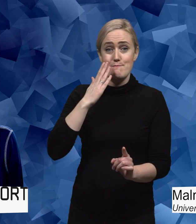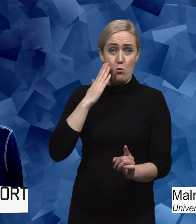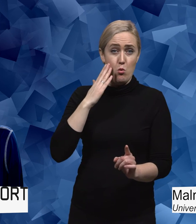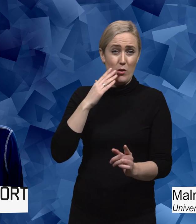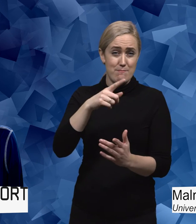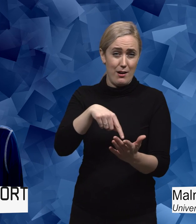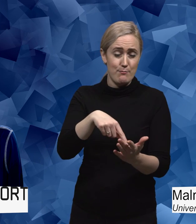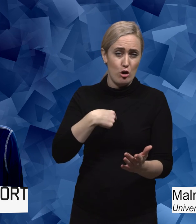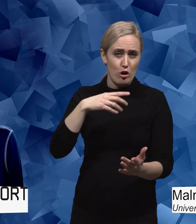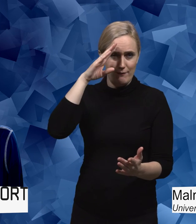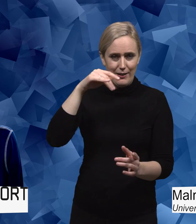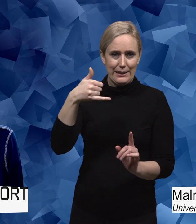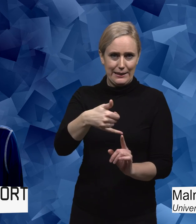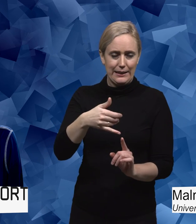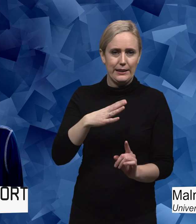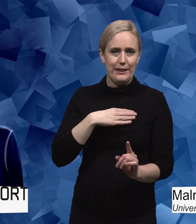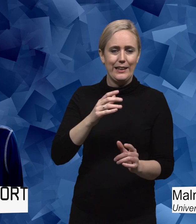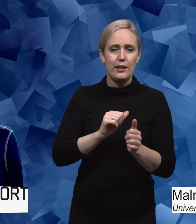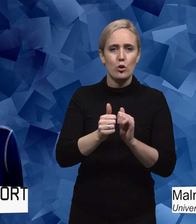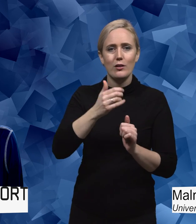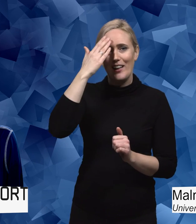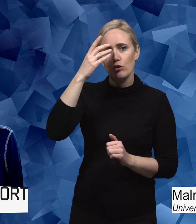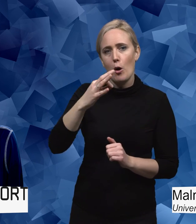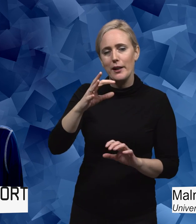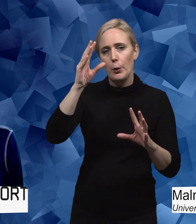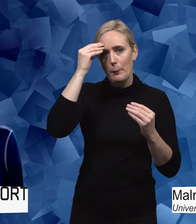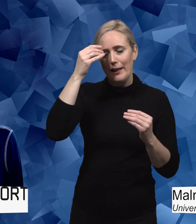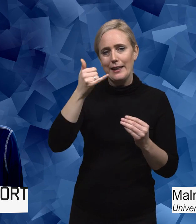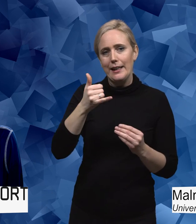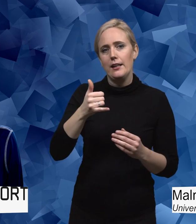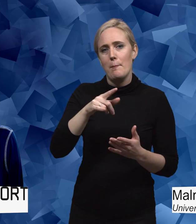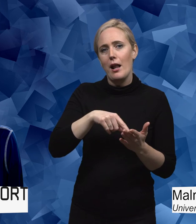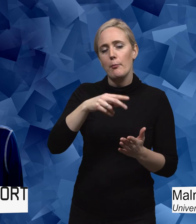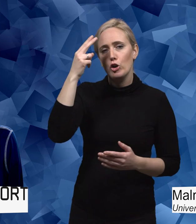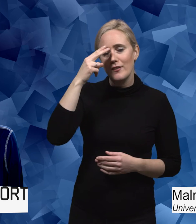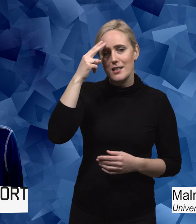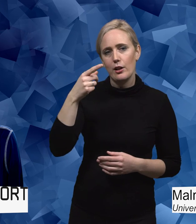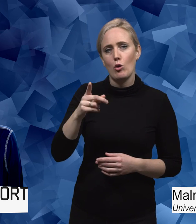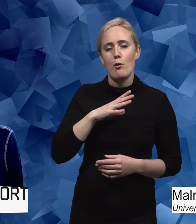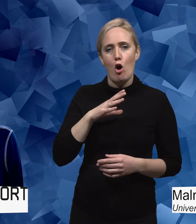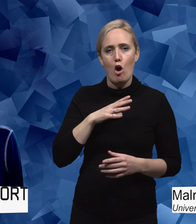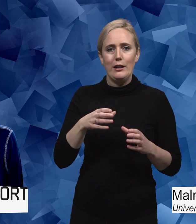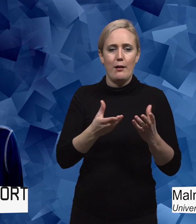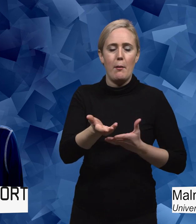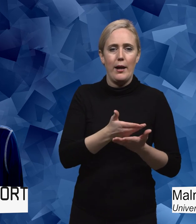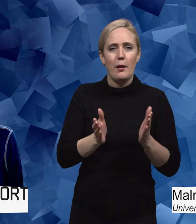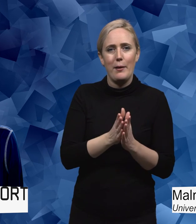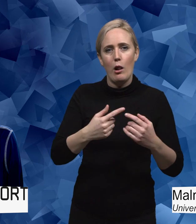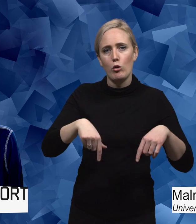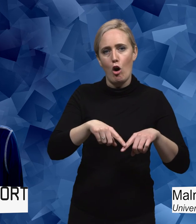så jag vet ju att idrottsvetenskapliga utbildningen på Malmö universitet har samarbete med den lokala Parasportklubben här i Malmö, FIF